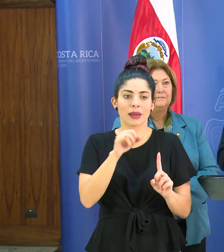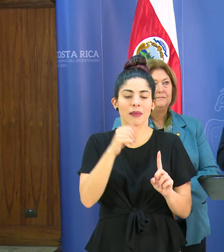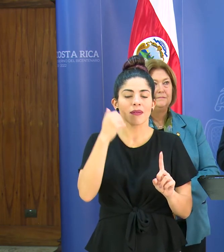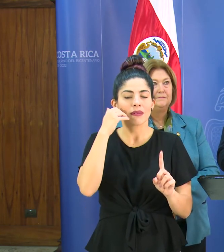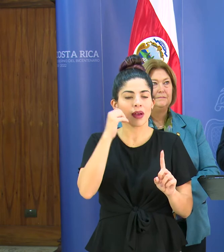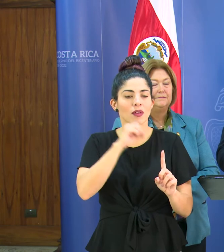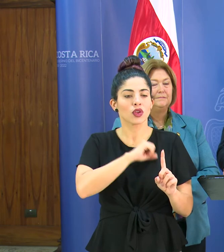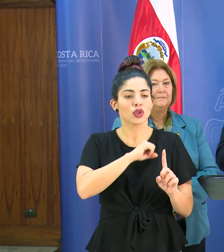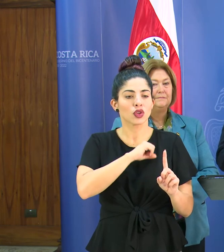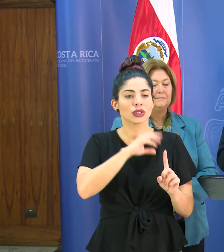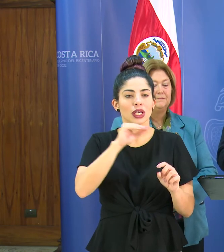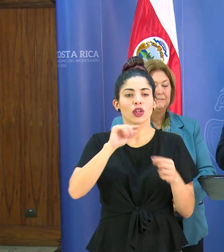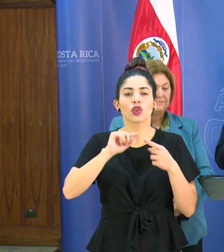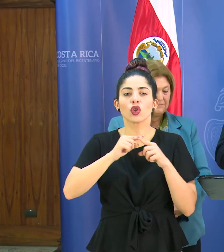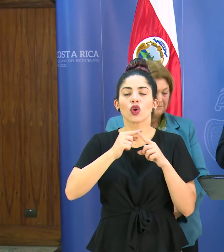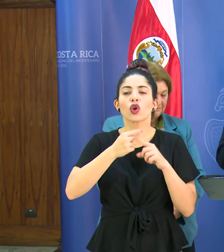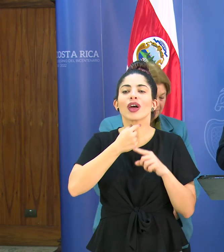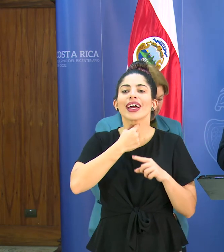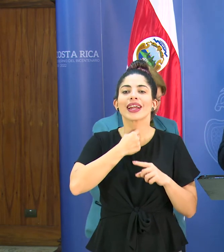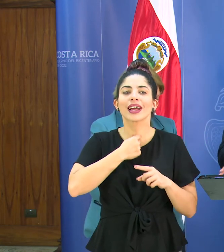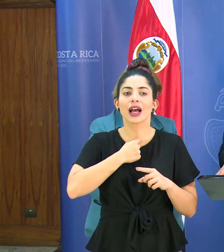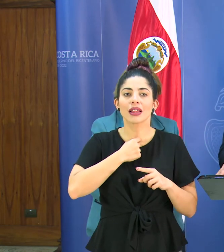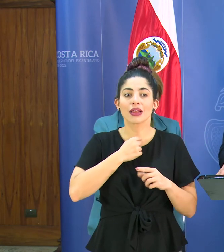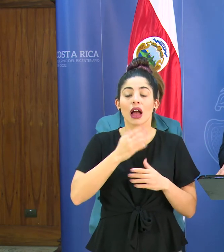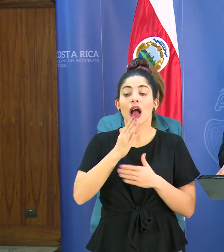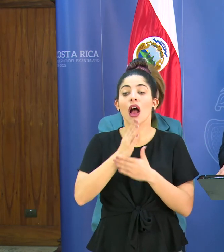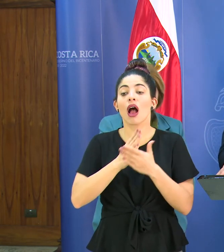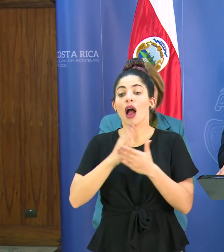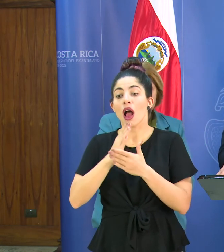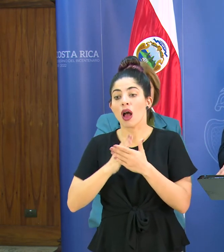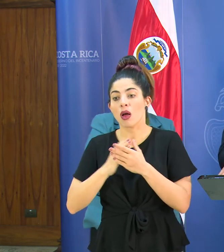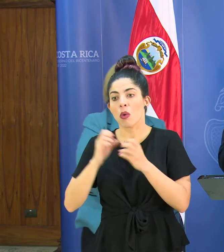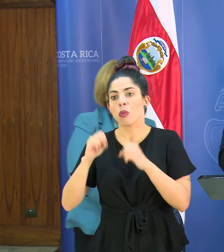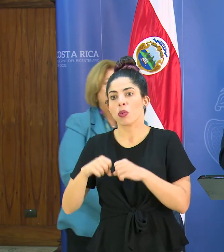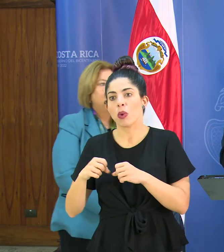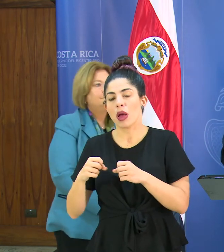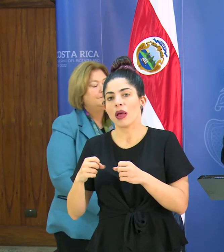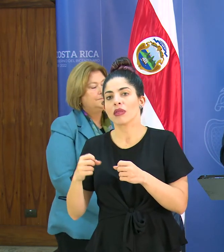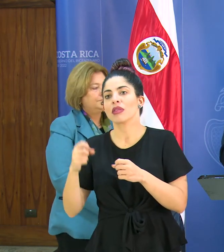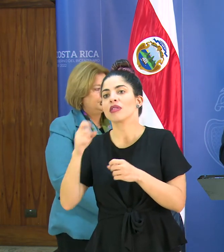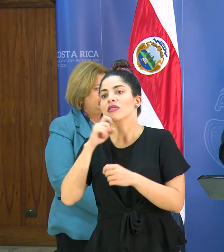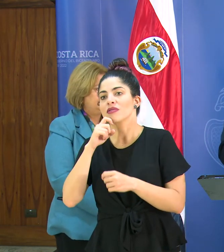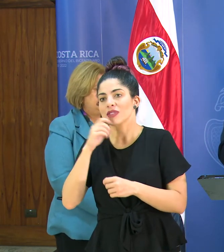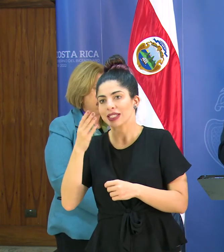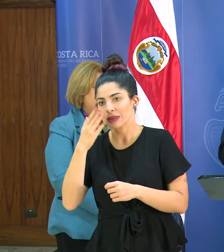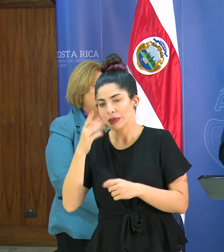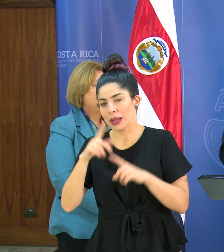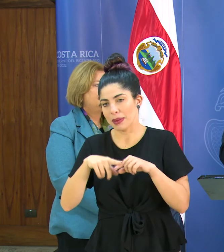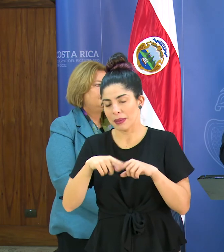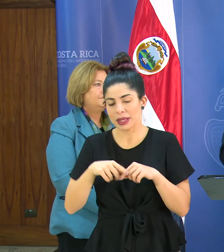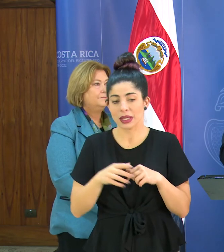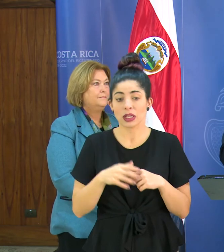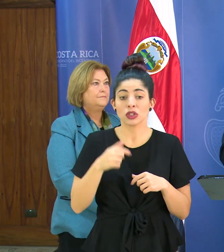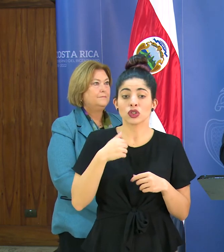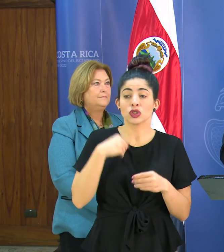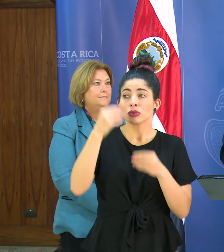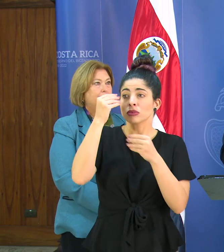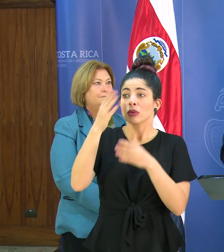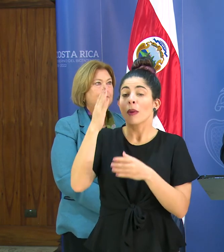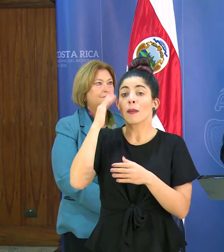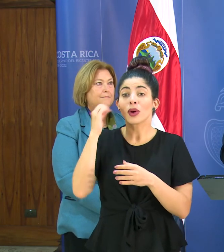fiebre tos y dolor de garganta hay unos que pueden progresar a dificultad respiratoria se lo digo porque